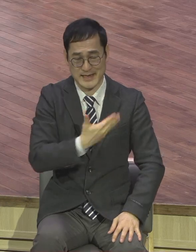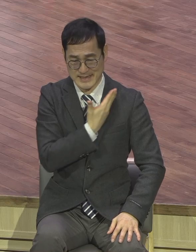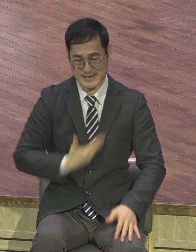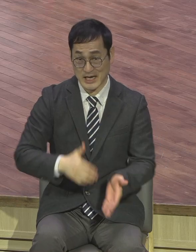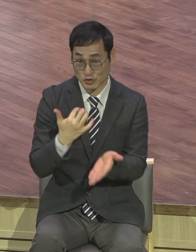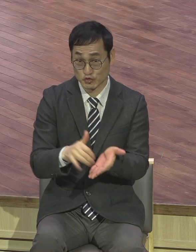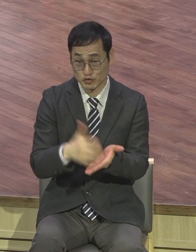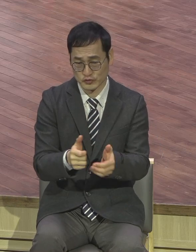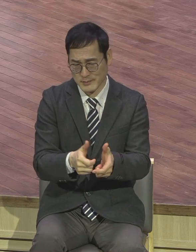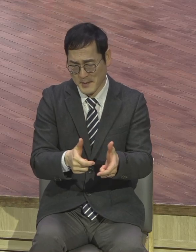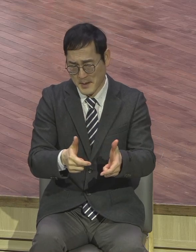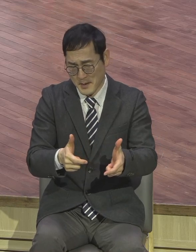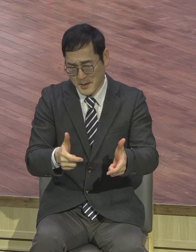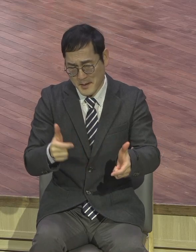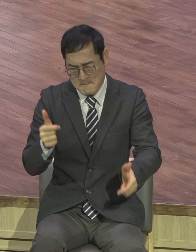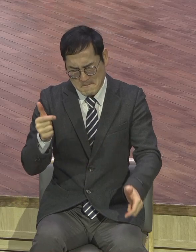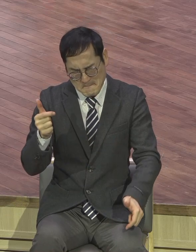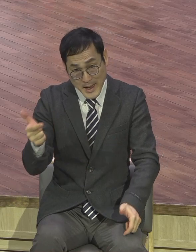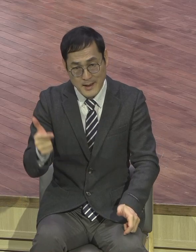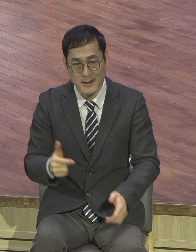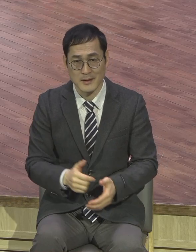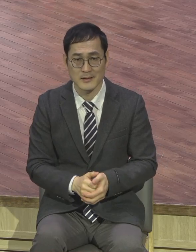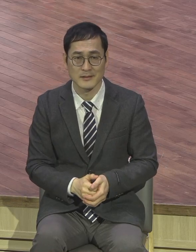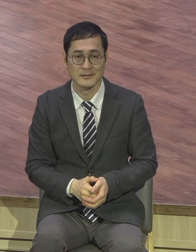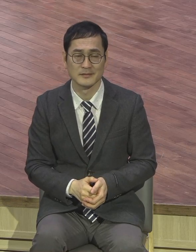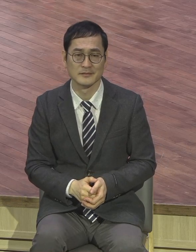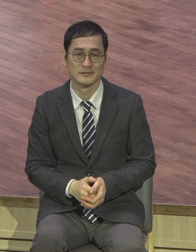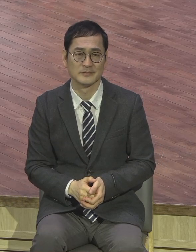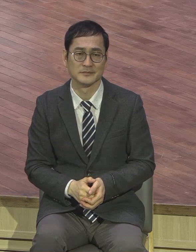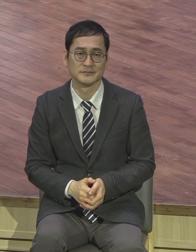허단 제사장의 무리도 이 도에 복종하니라.